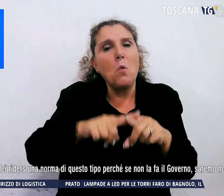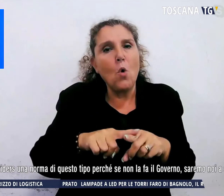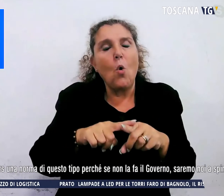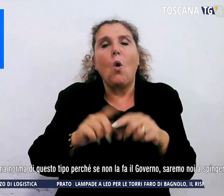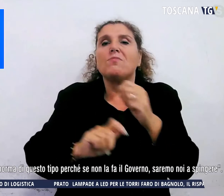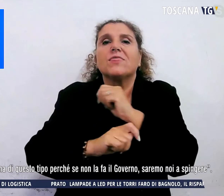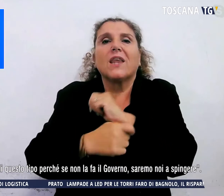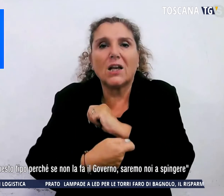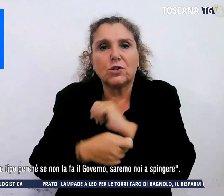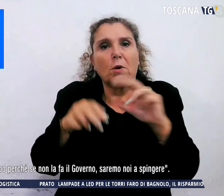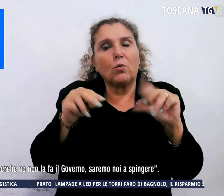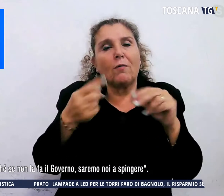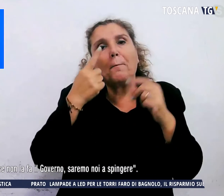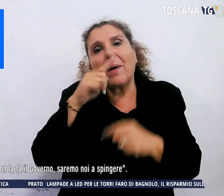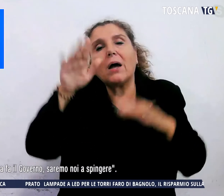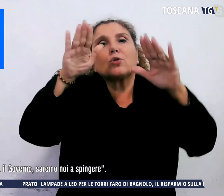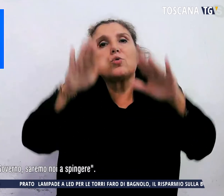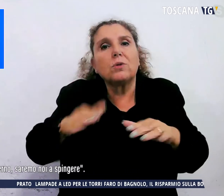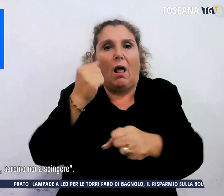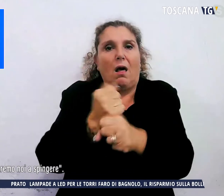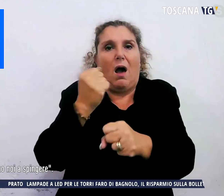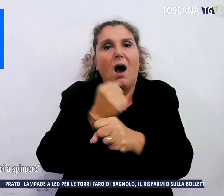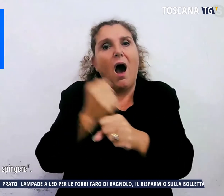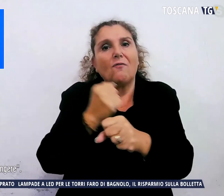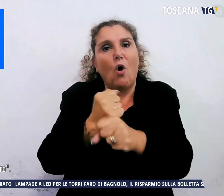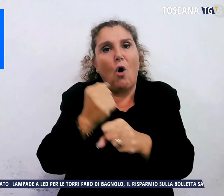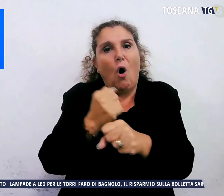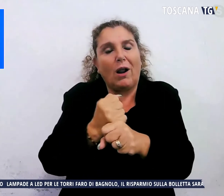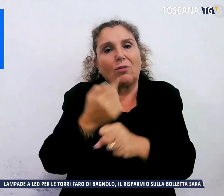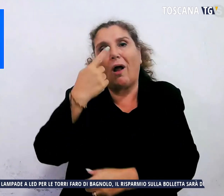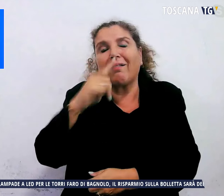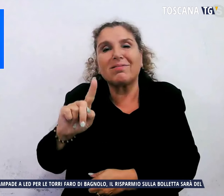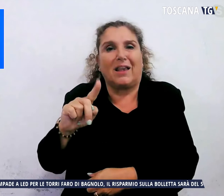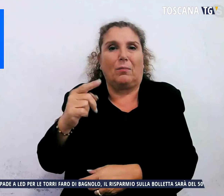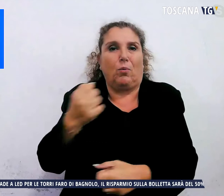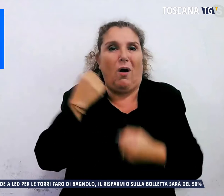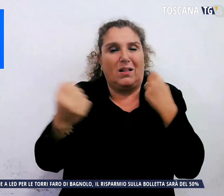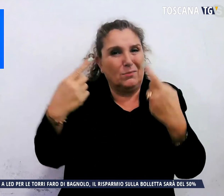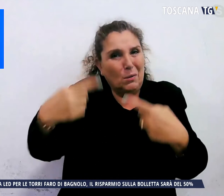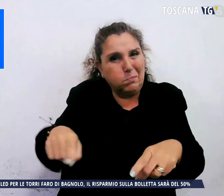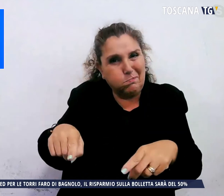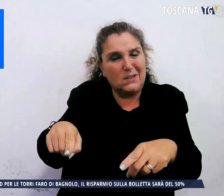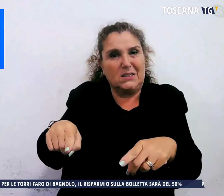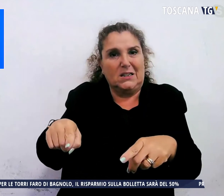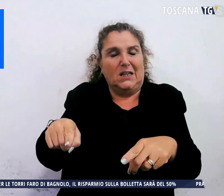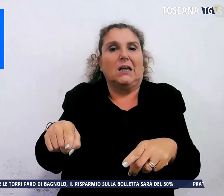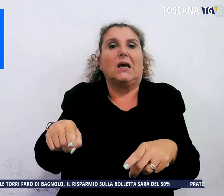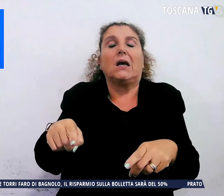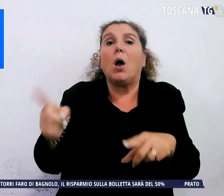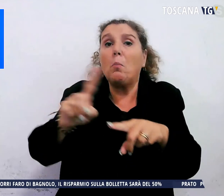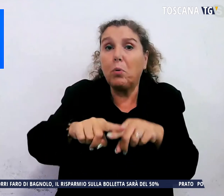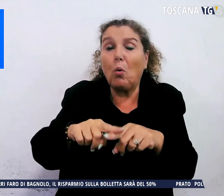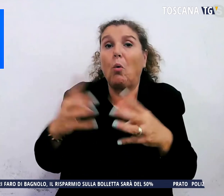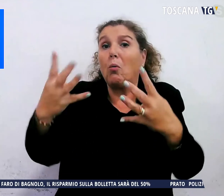tutela dei lavoratori che fanno questo tipo di attività. Inoltre regolare in maniera semplice ed